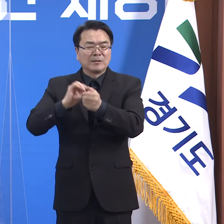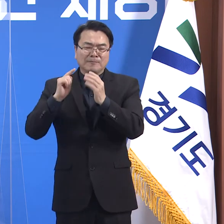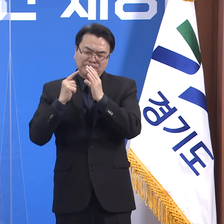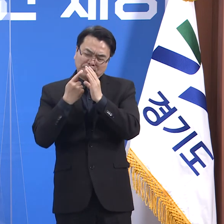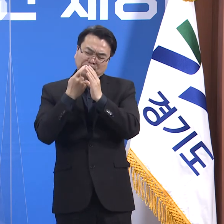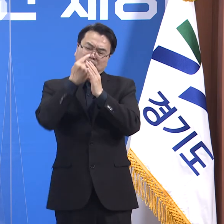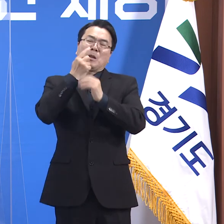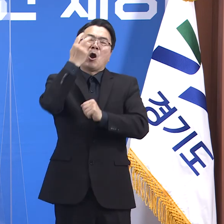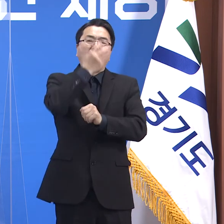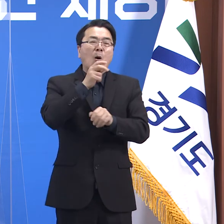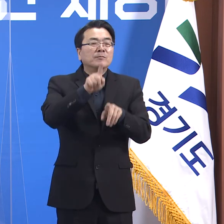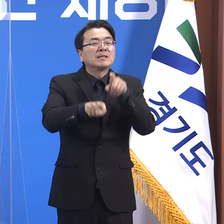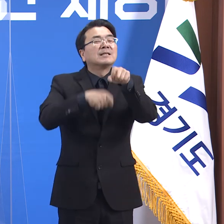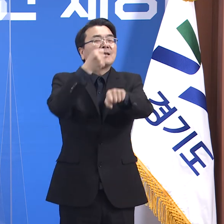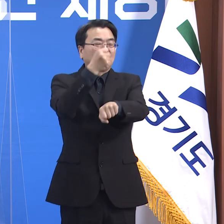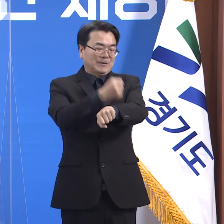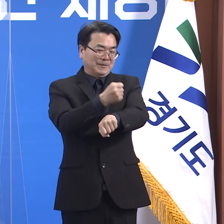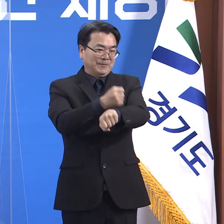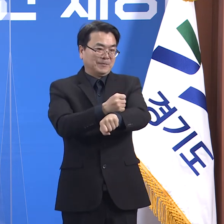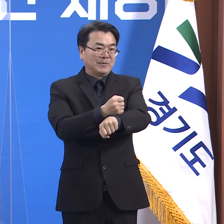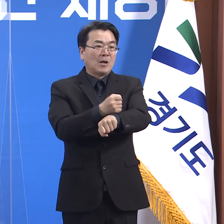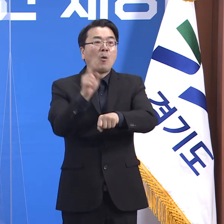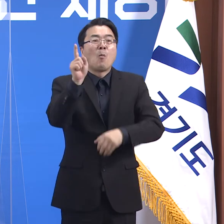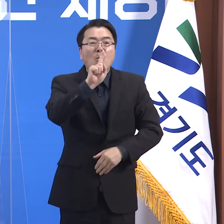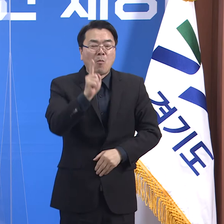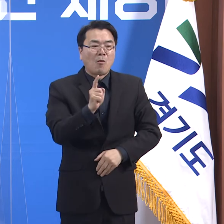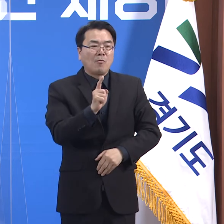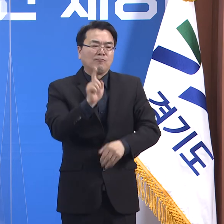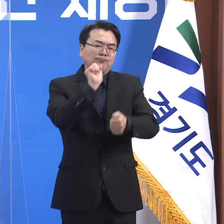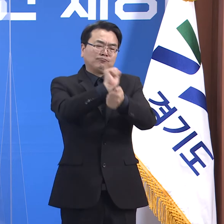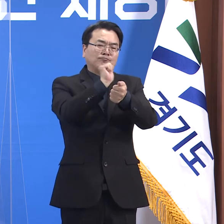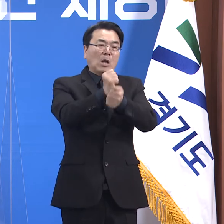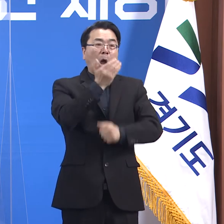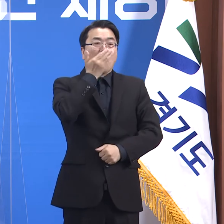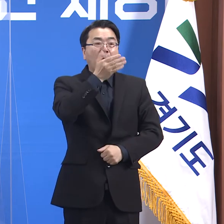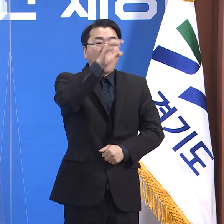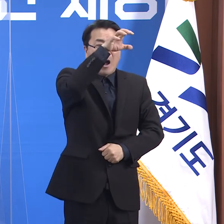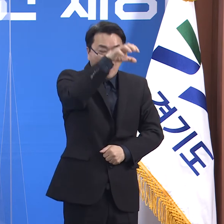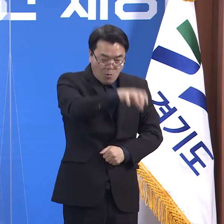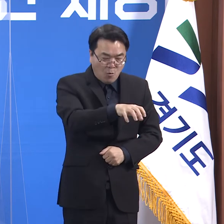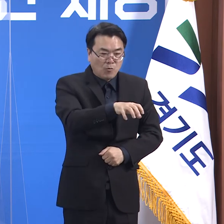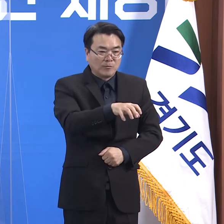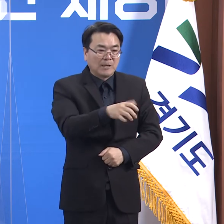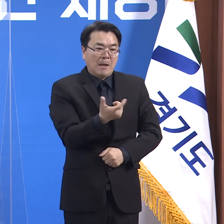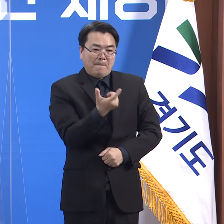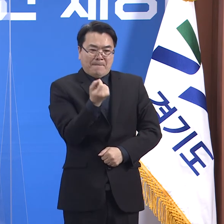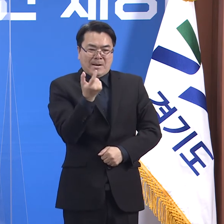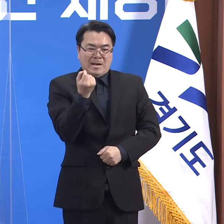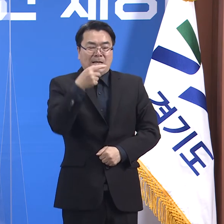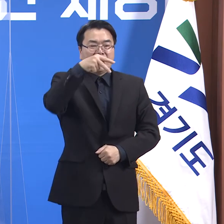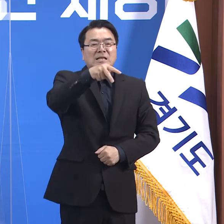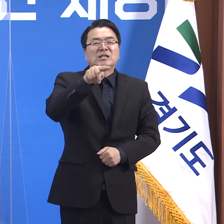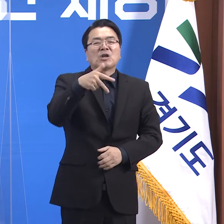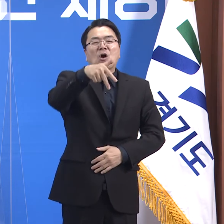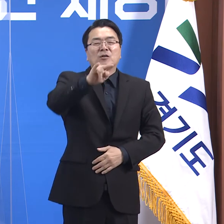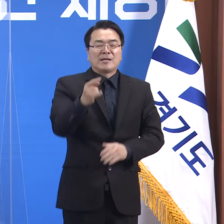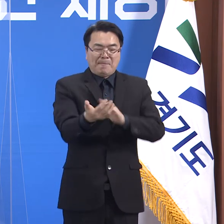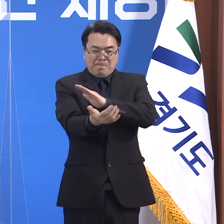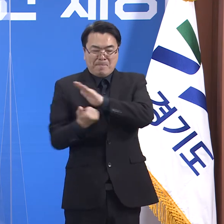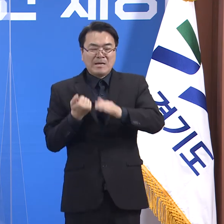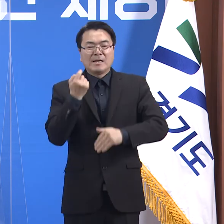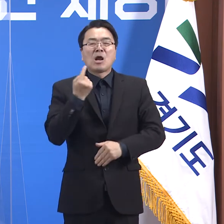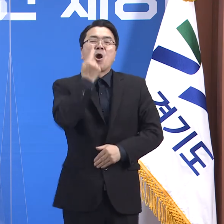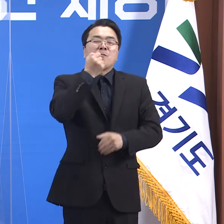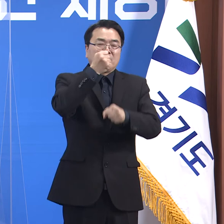21일부터 감염 취약시설 종사자들에 대해 주기적 선제 검사가 일주일에 1회씩 의무적으로